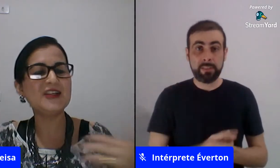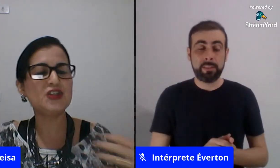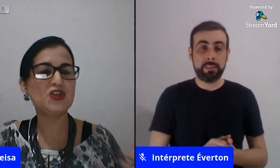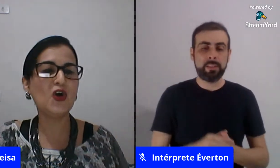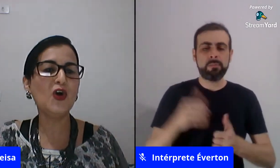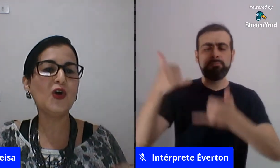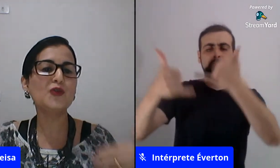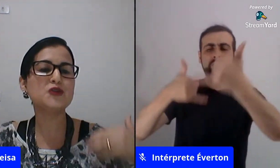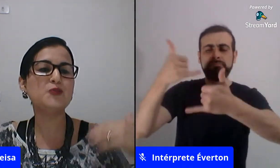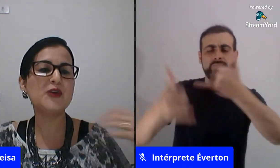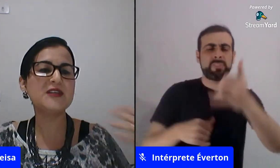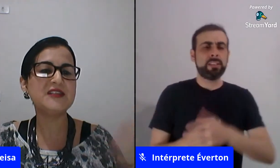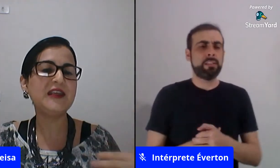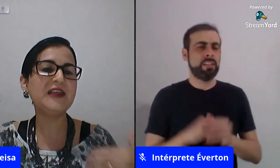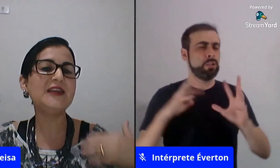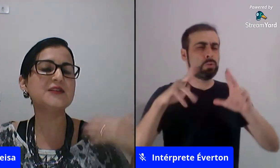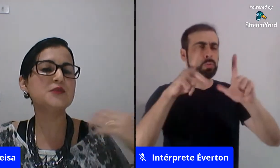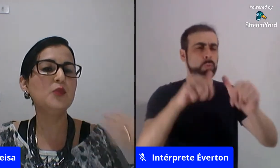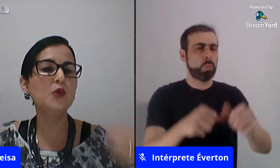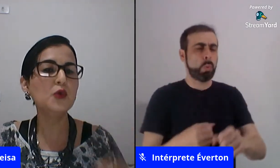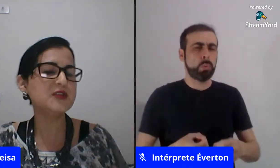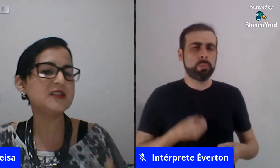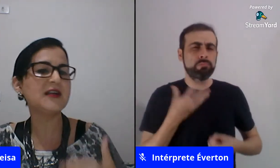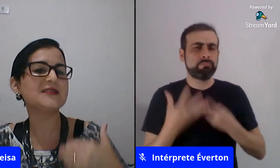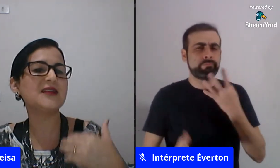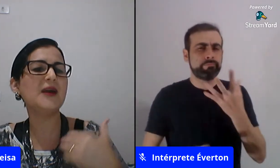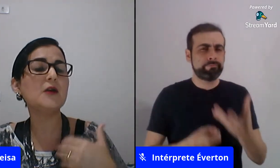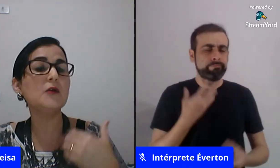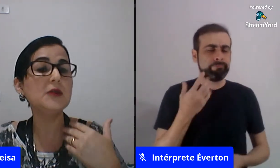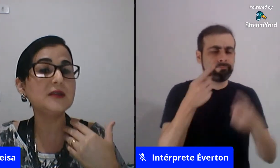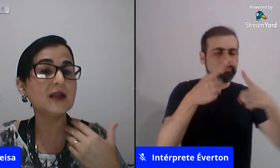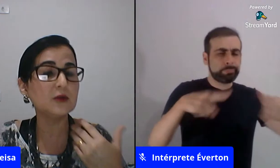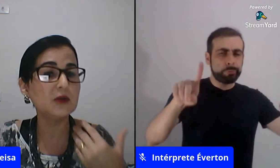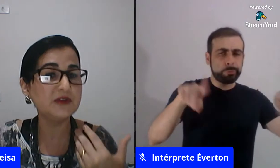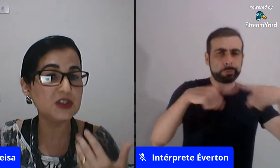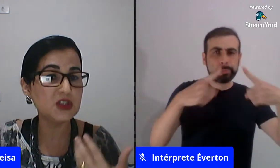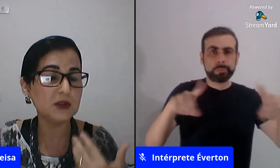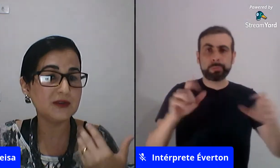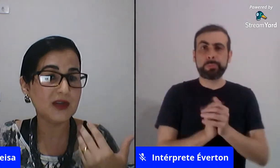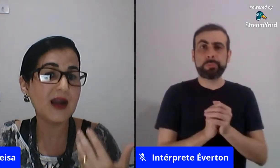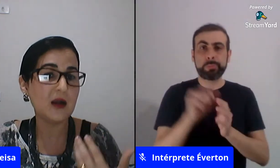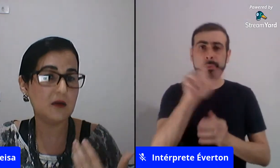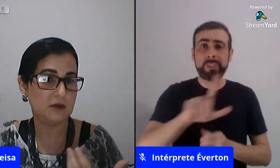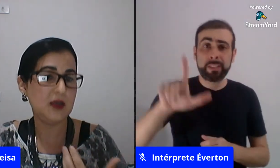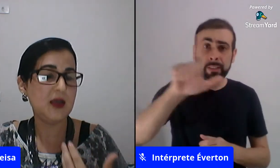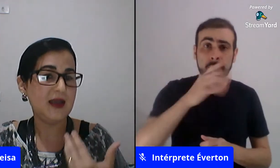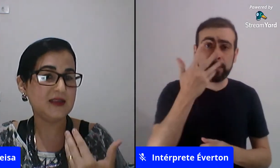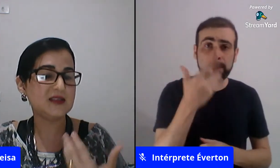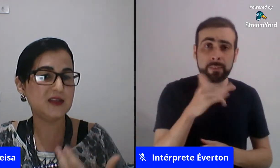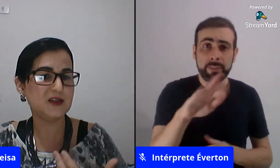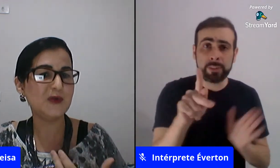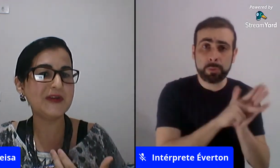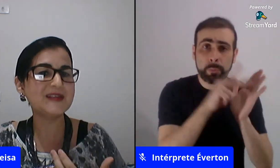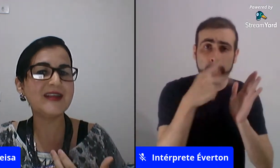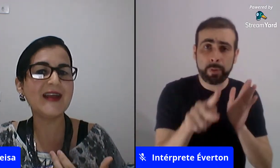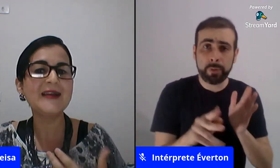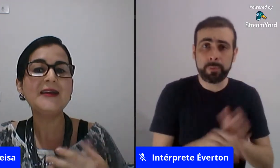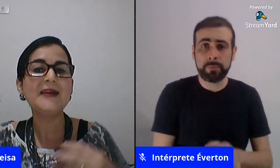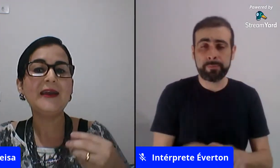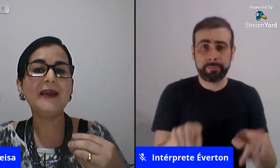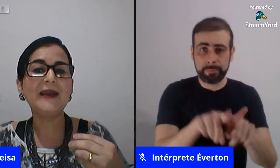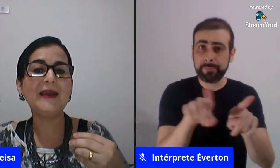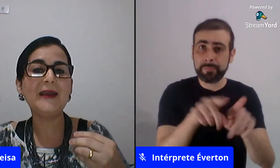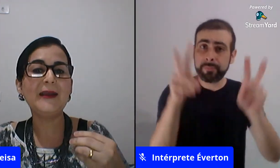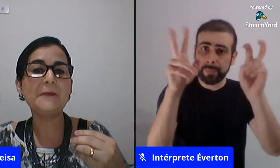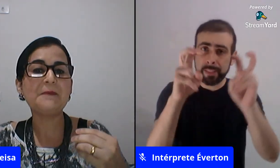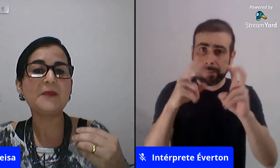brincadeiras jogos poesias músicas trabalhar com literatura infantil que tragam essas questões né